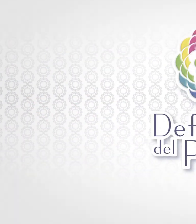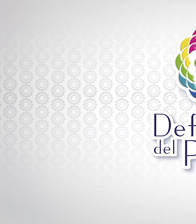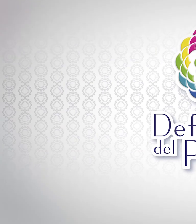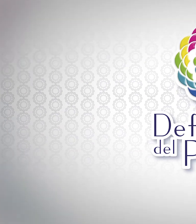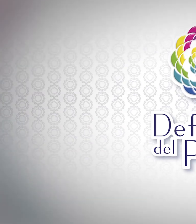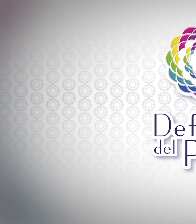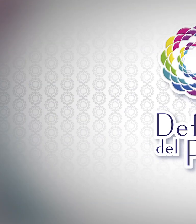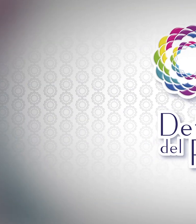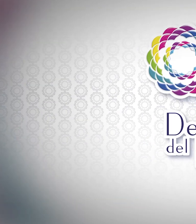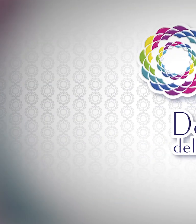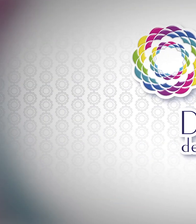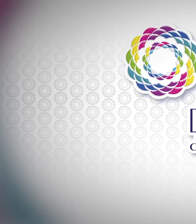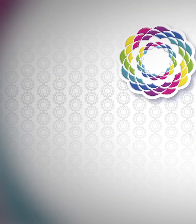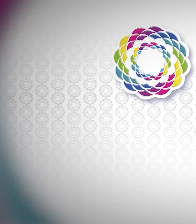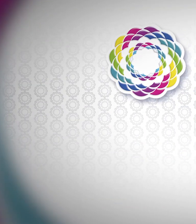gracias.